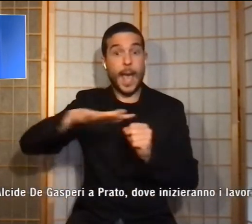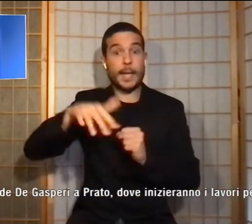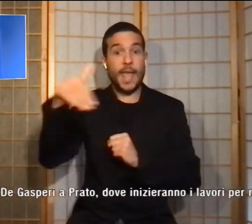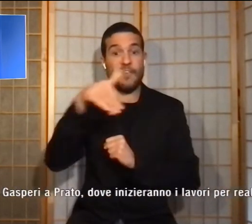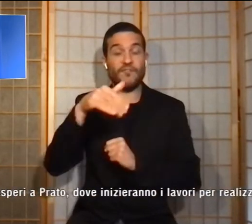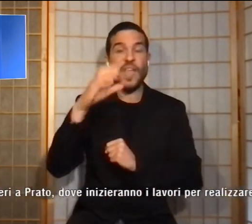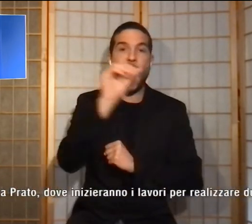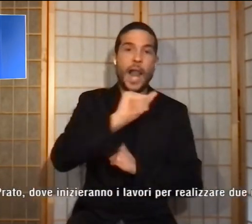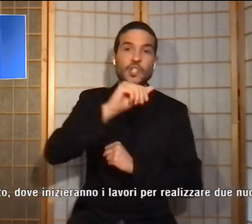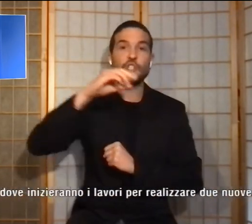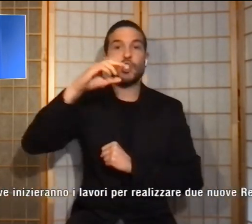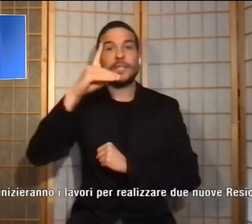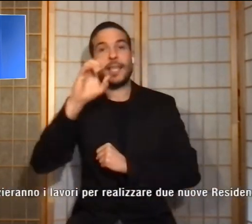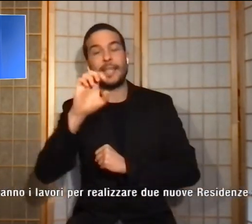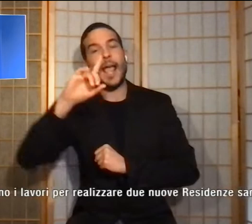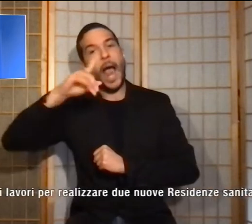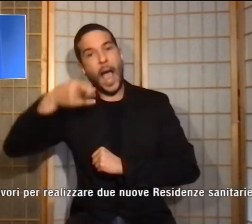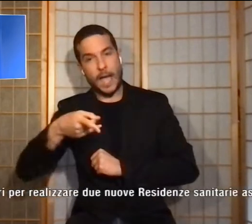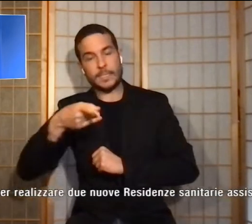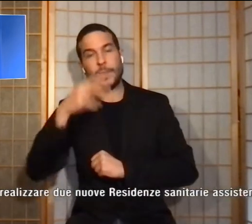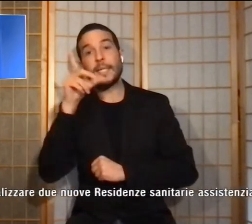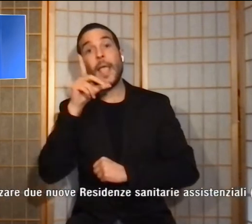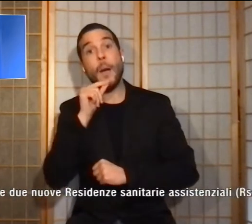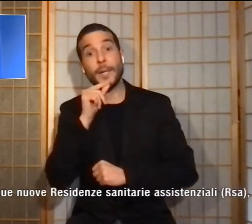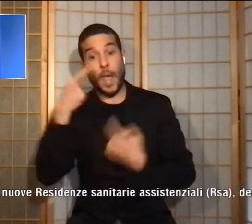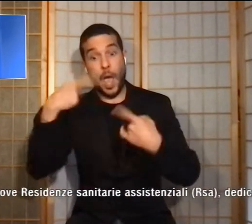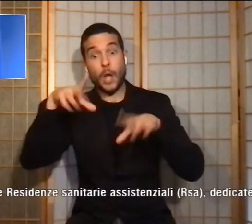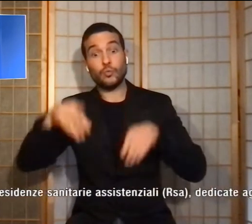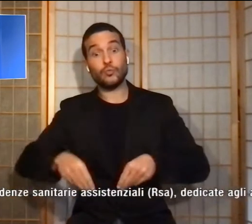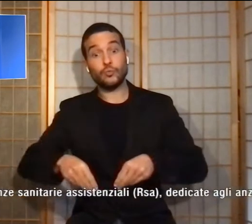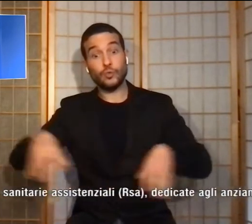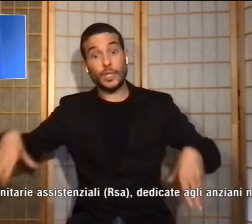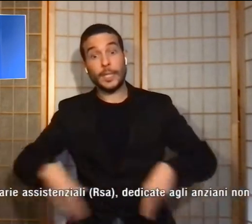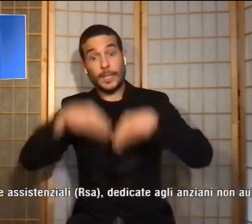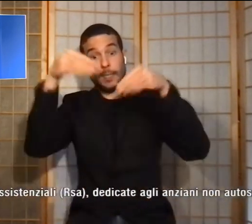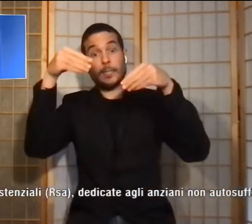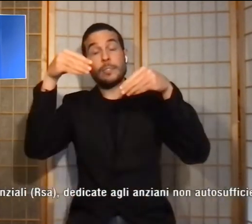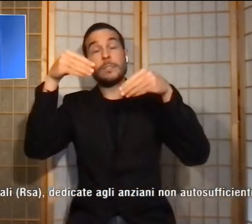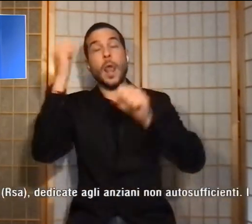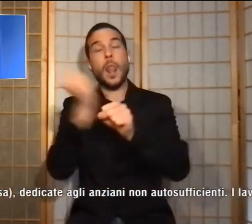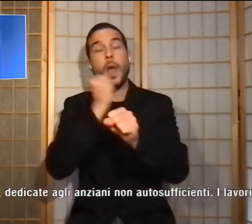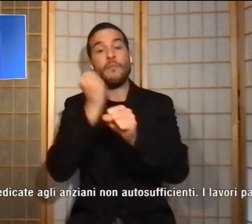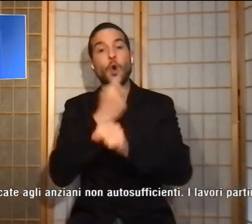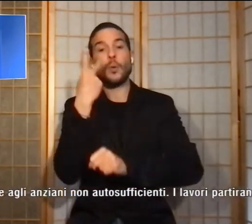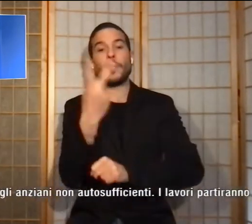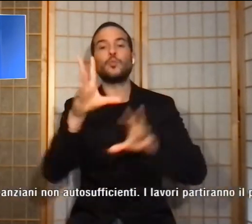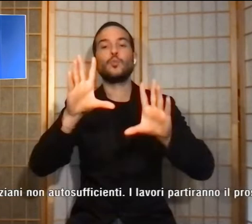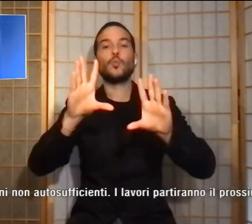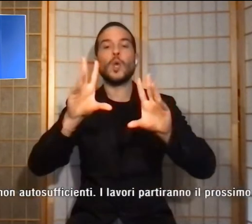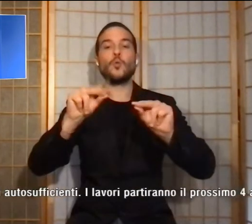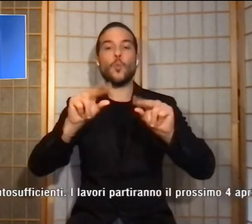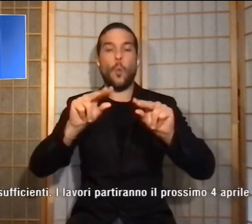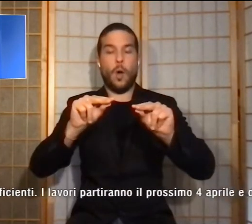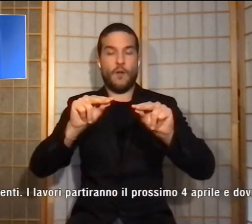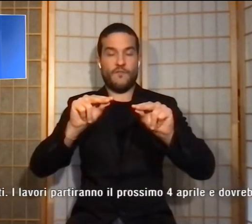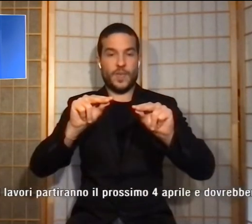Prato dove inizieranno i lavori per realizzare due nuove residenze sanitarie